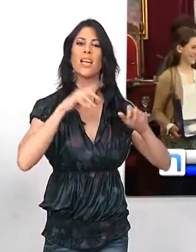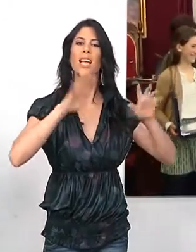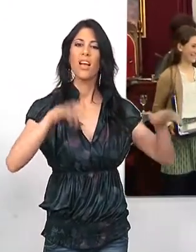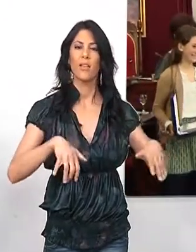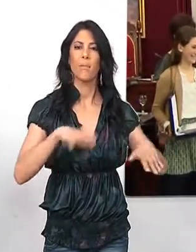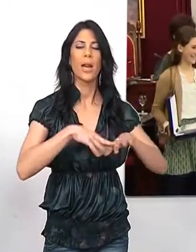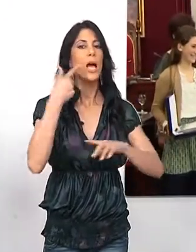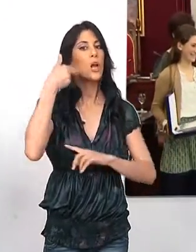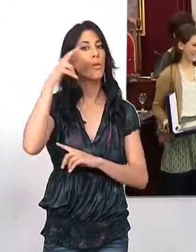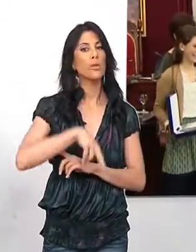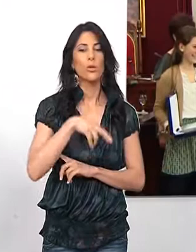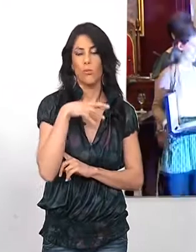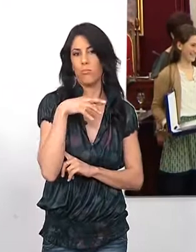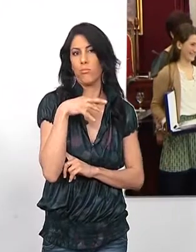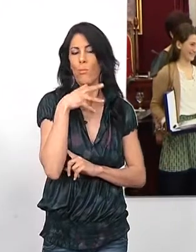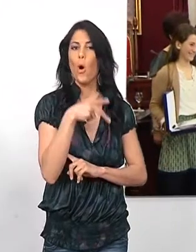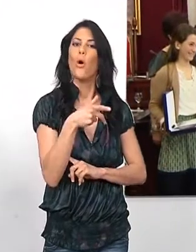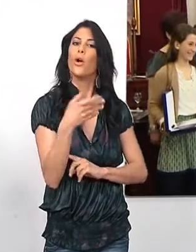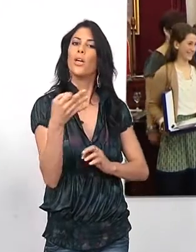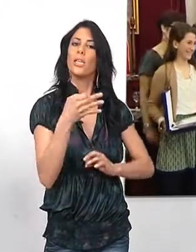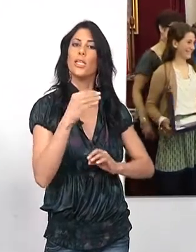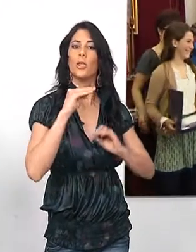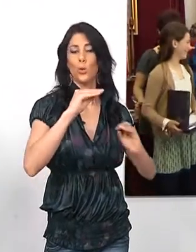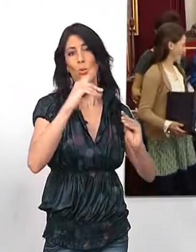en el marco de los reconocimientos con la ciudad en la conmemoración del Bicenterario.